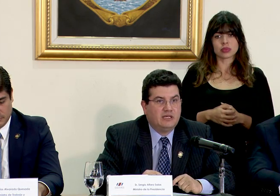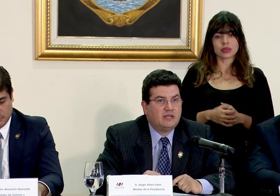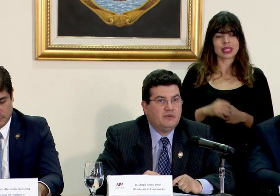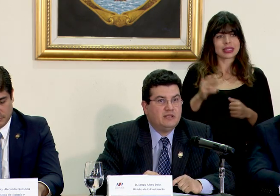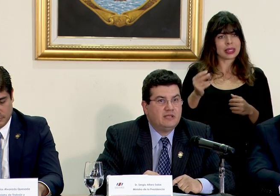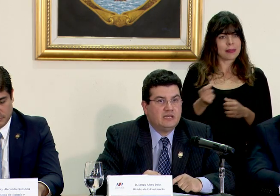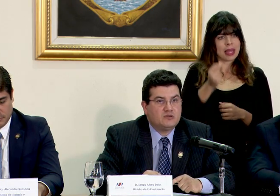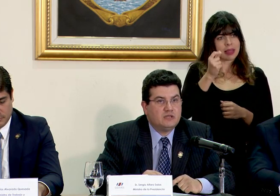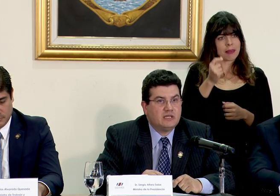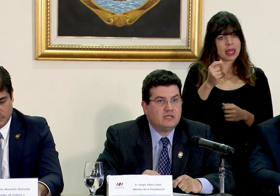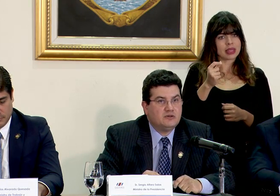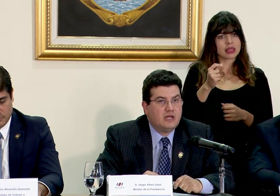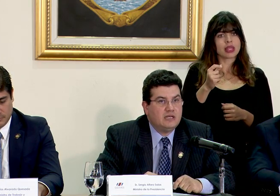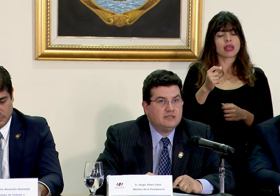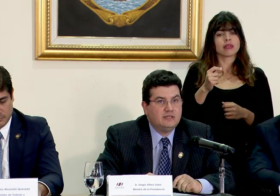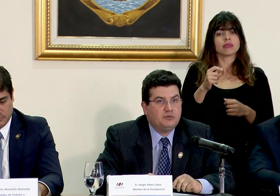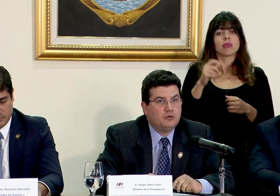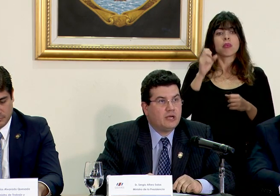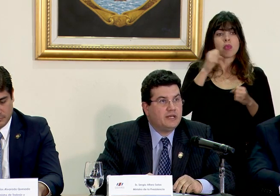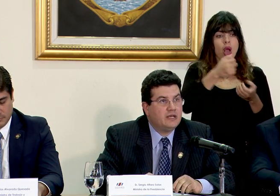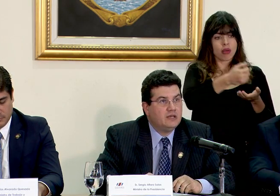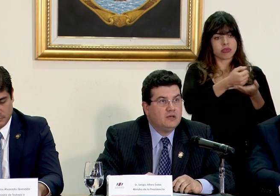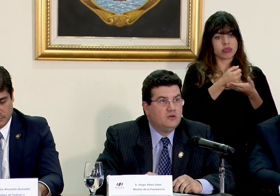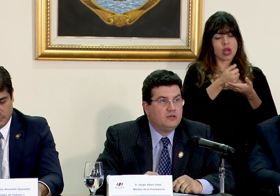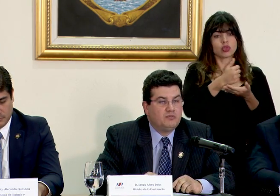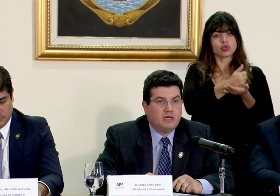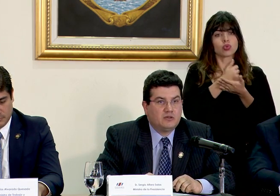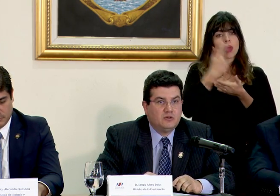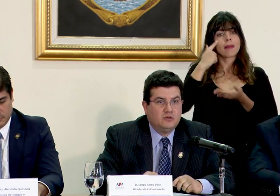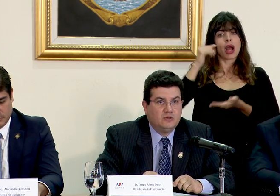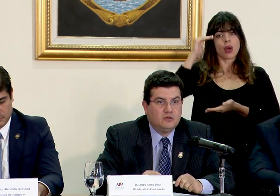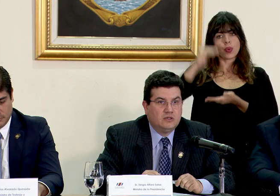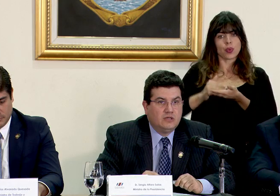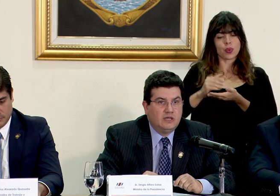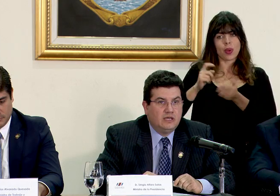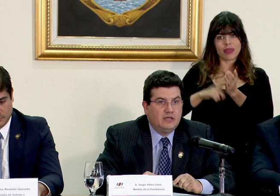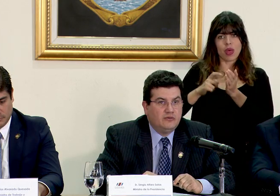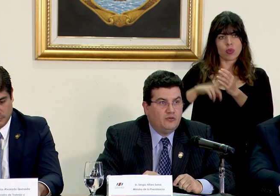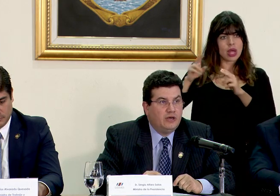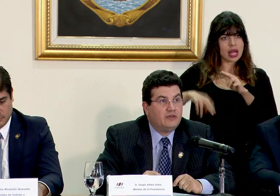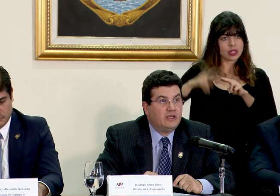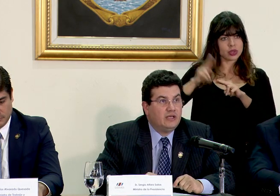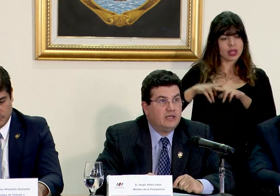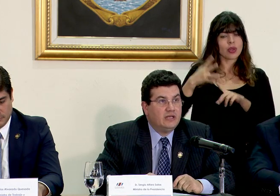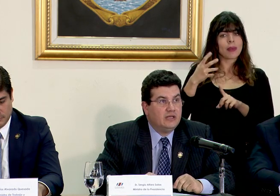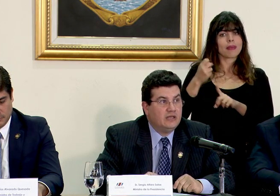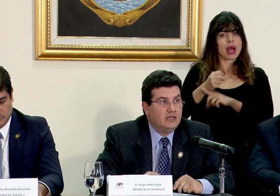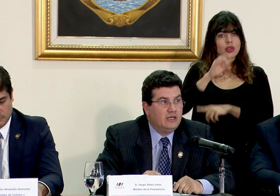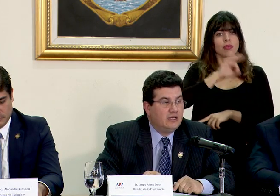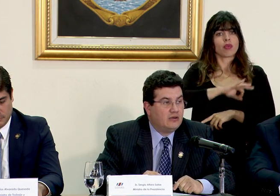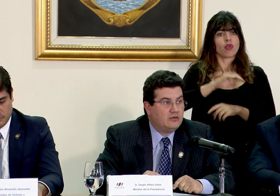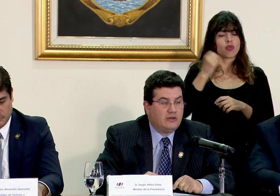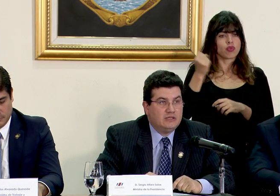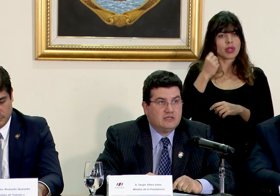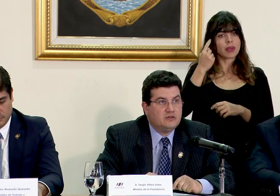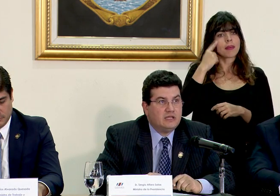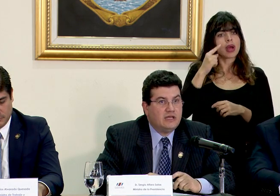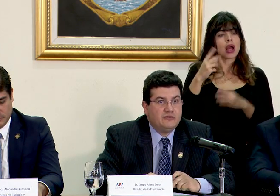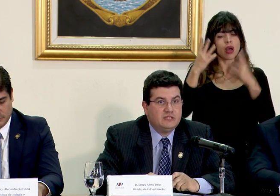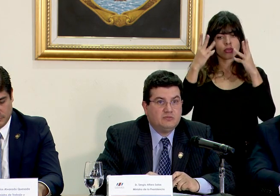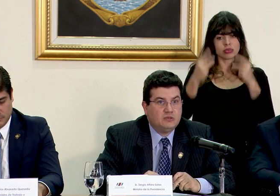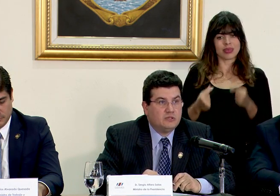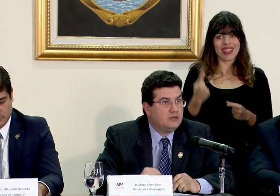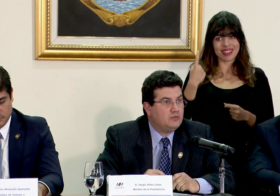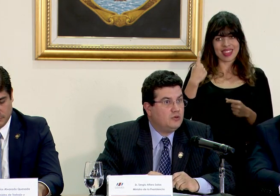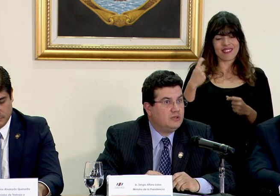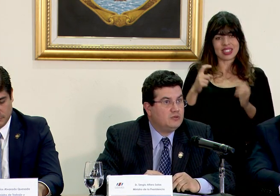inmediatamente las cuentas nacionales y provocaría un impacto fuerte en la contabilización del